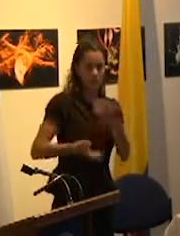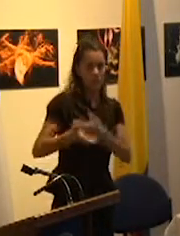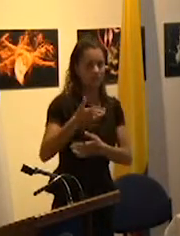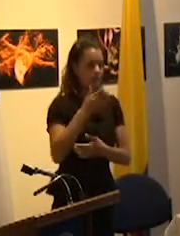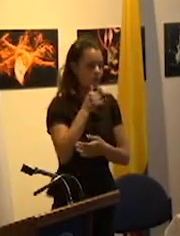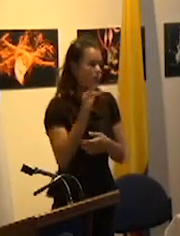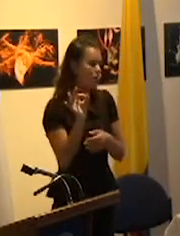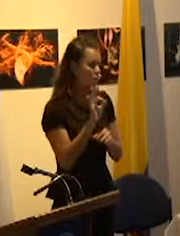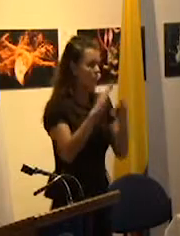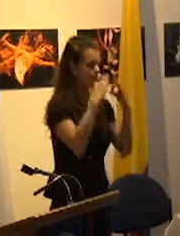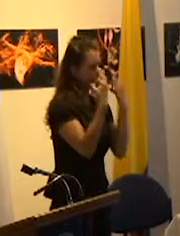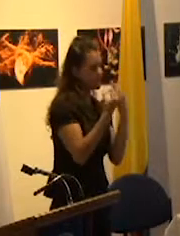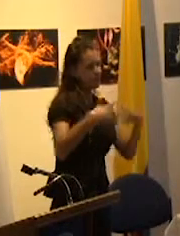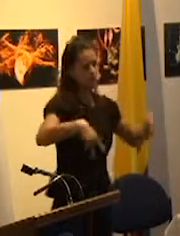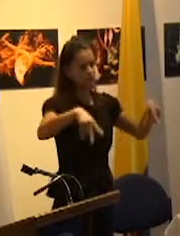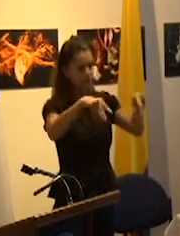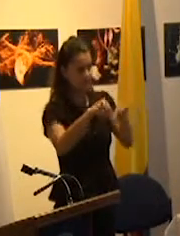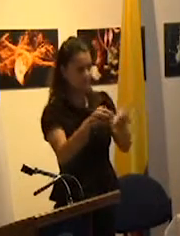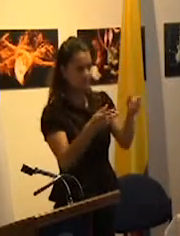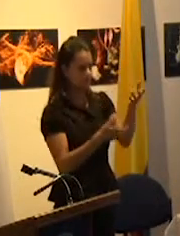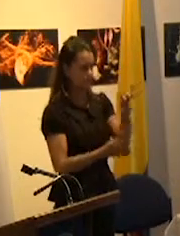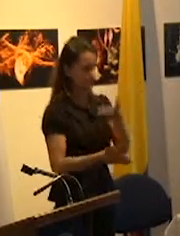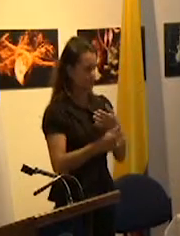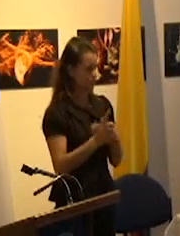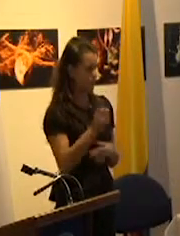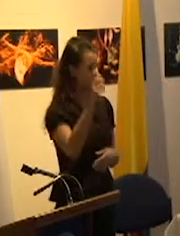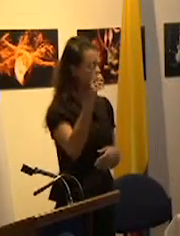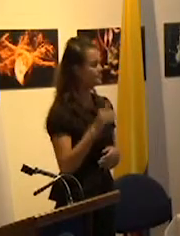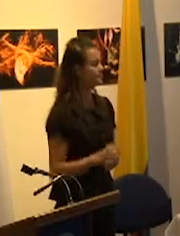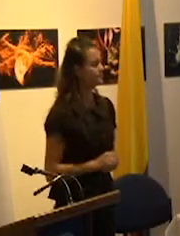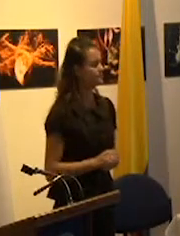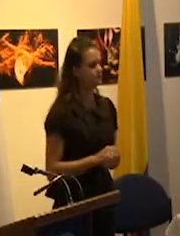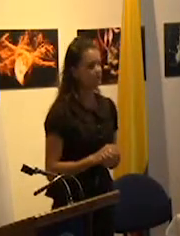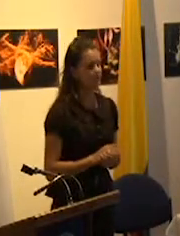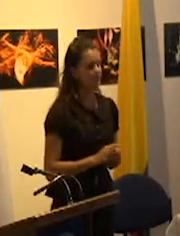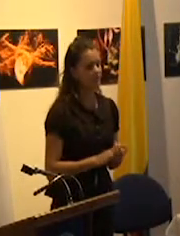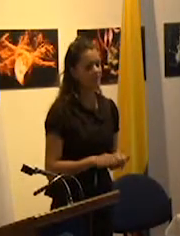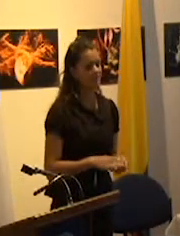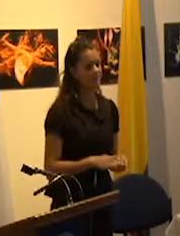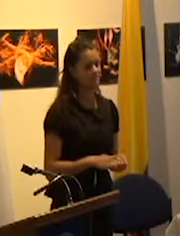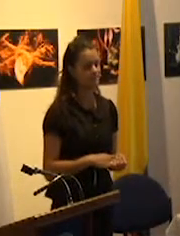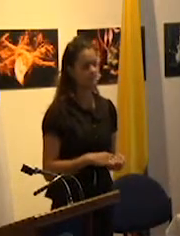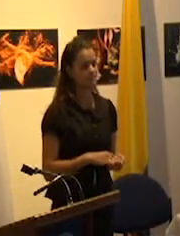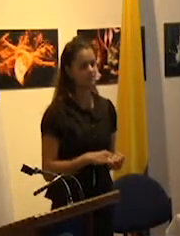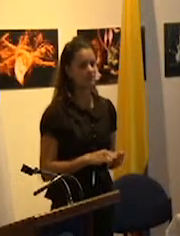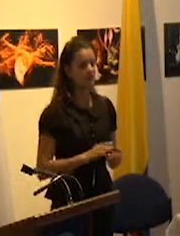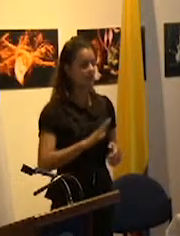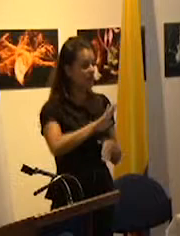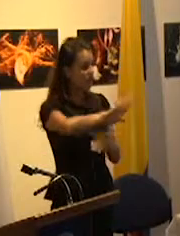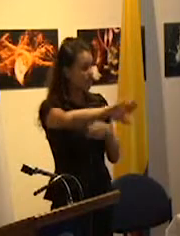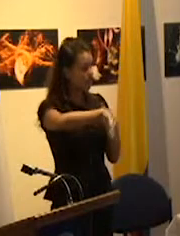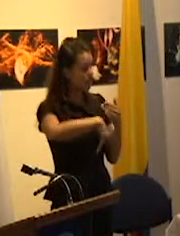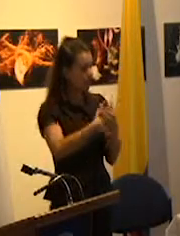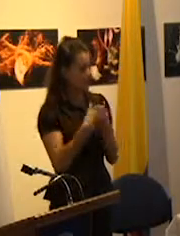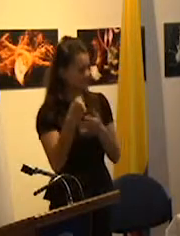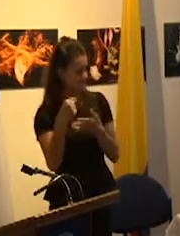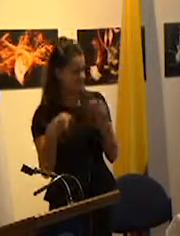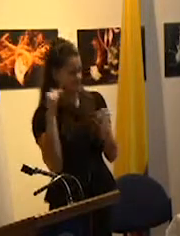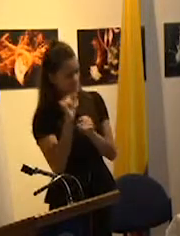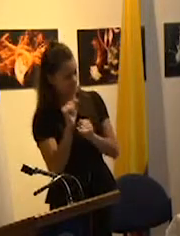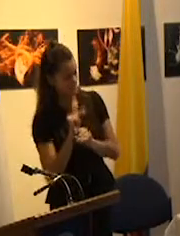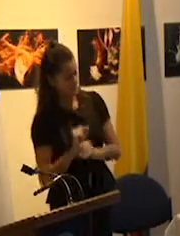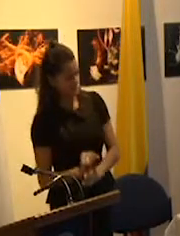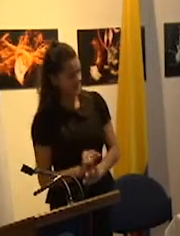entre la familia y la sociedad política todas estas críticas en la